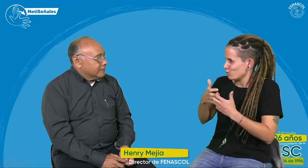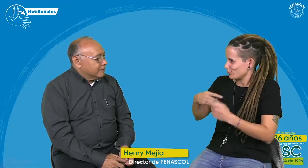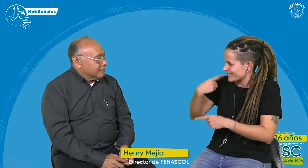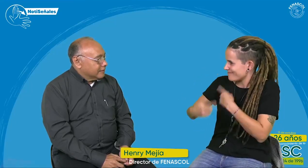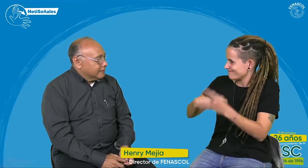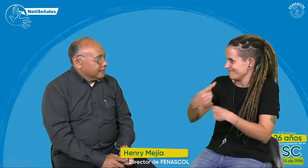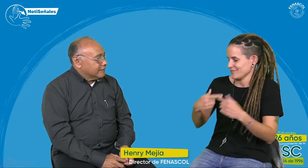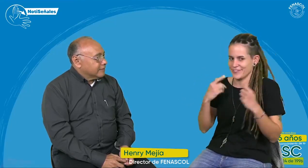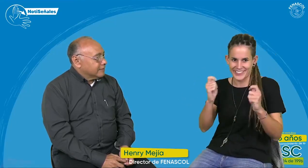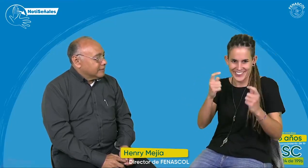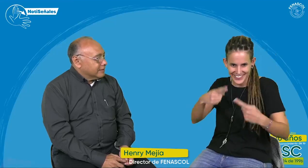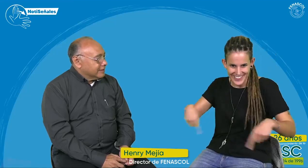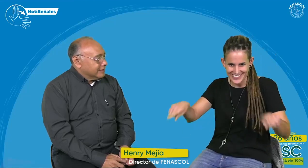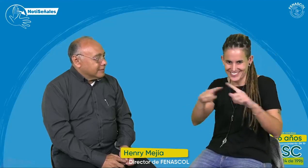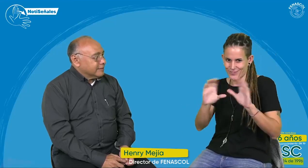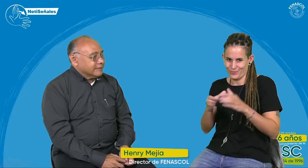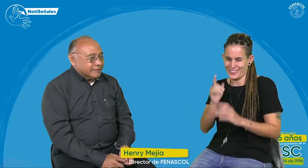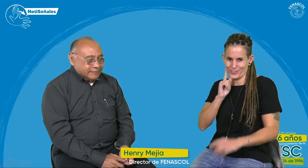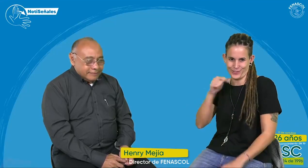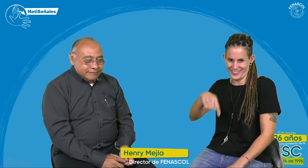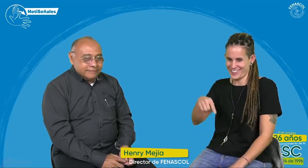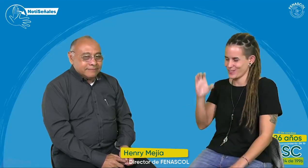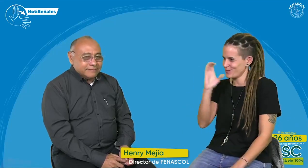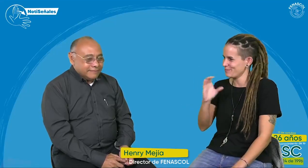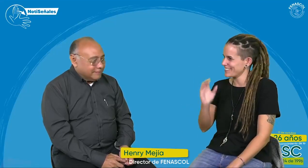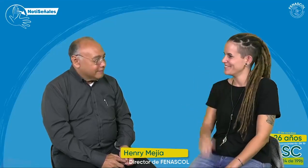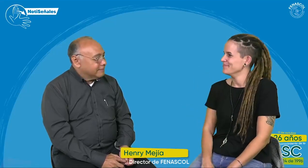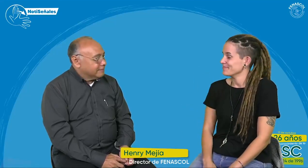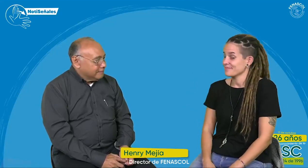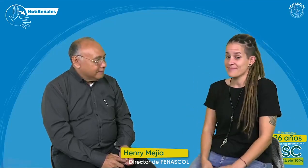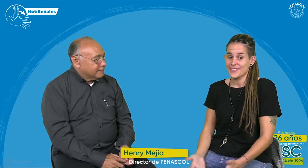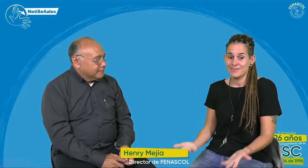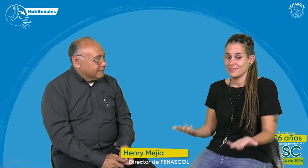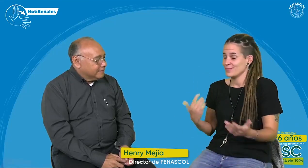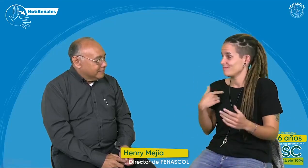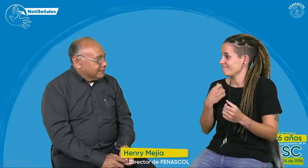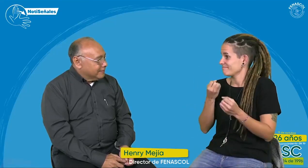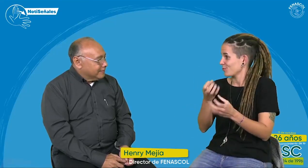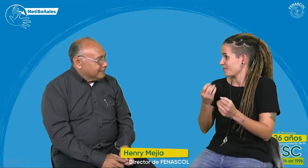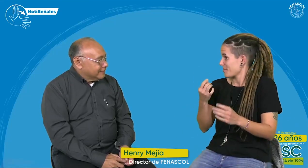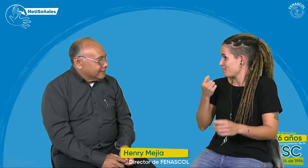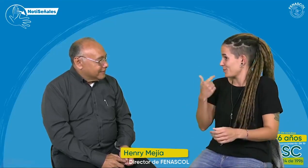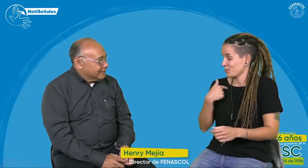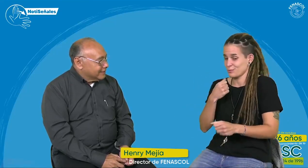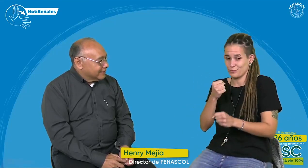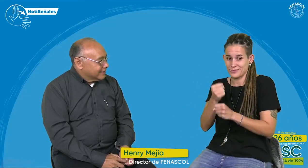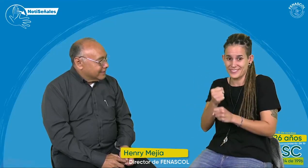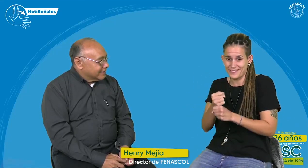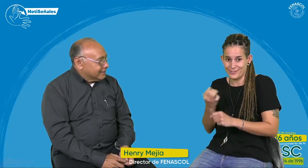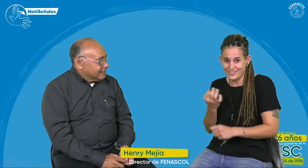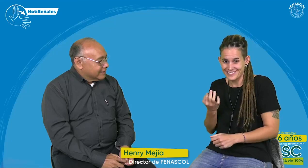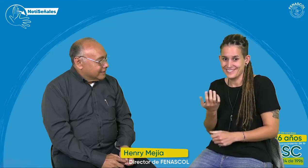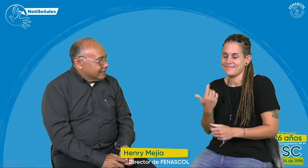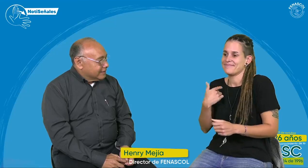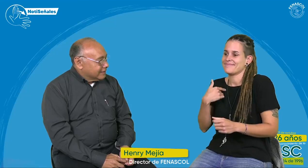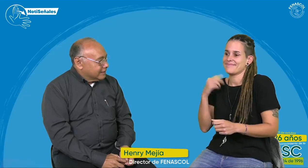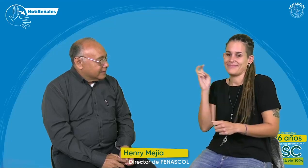tan importante que significa la lucha y por eso os felicito a la comunidad sorda por la celebración que estáis desarrollando